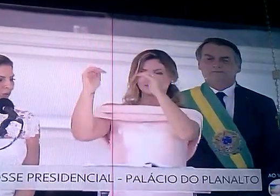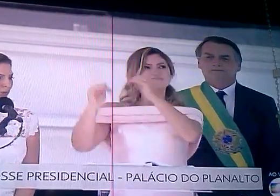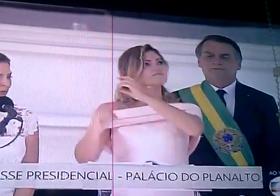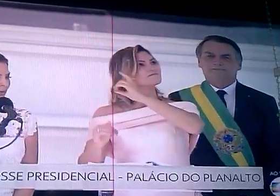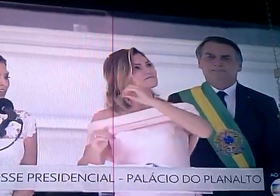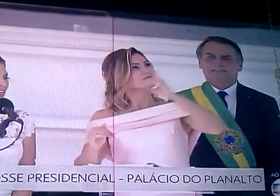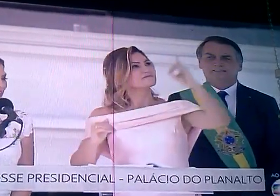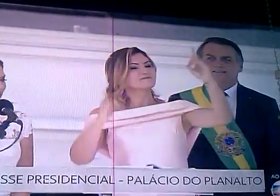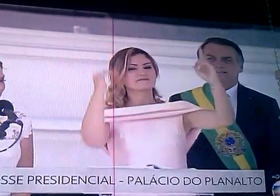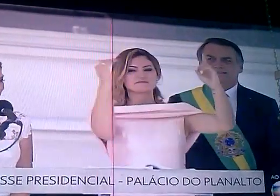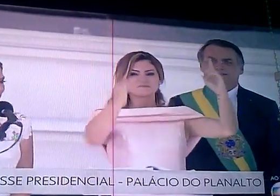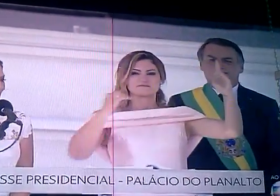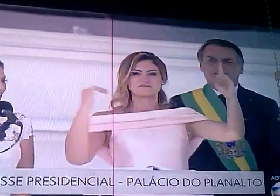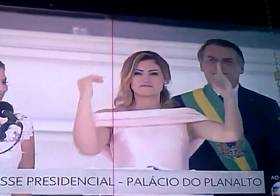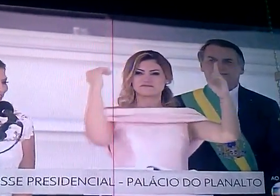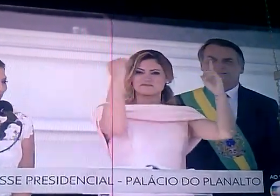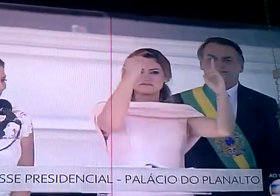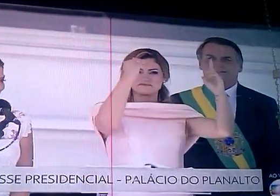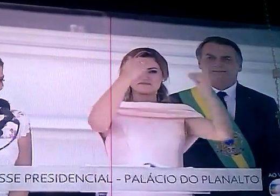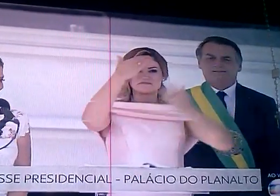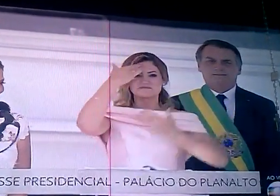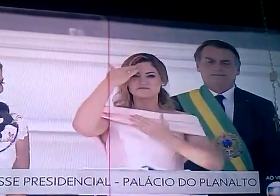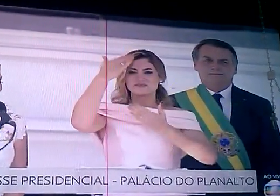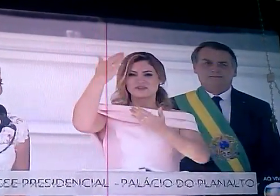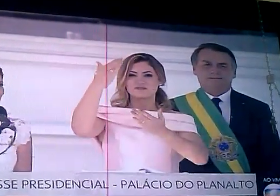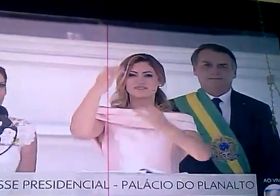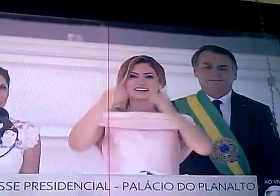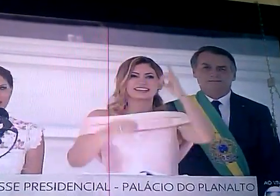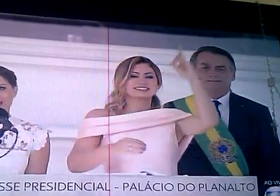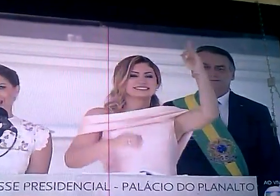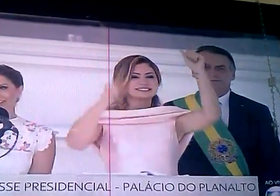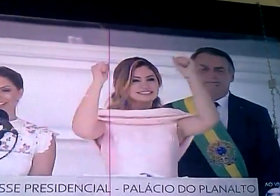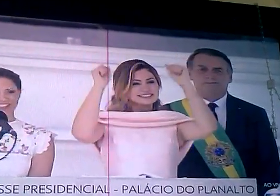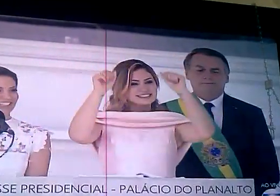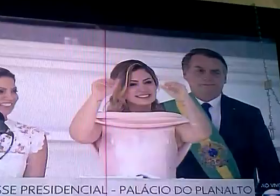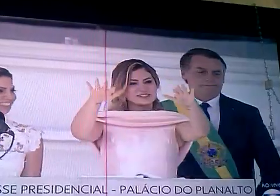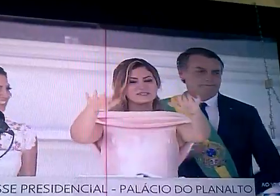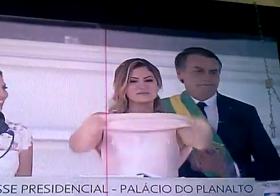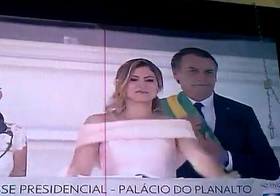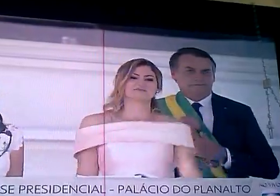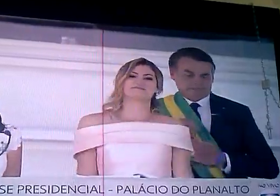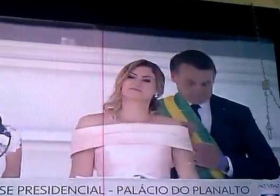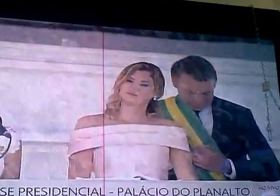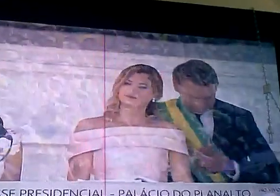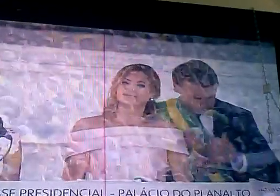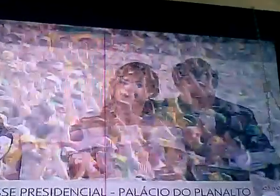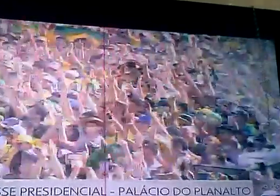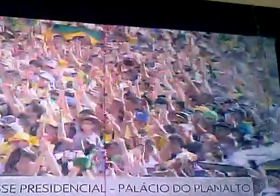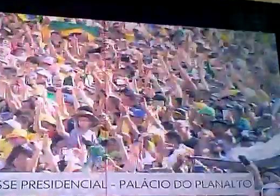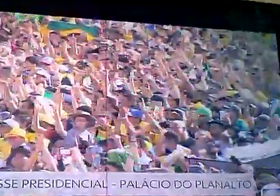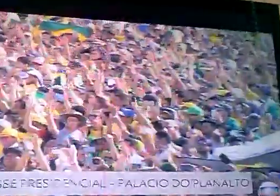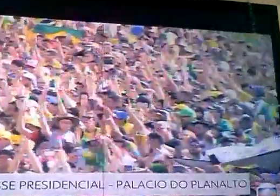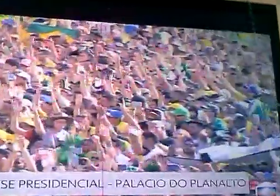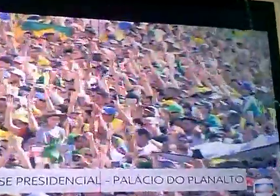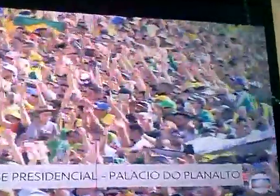tudo e Deus acima de todos. Muito obrigada. Deus abençoe. Amém.